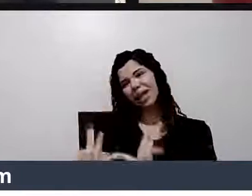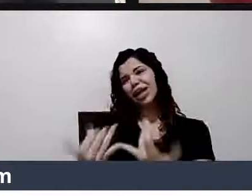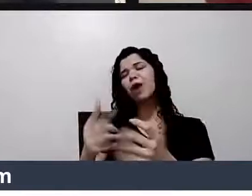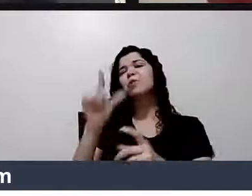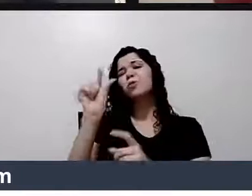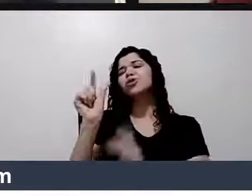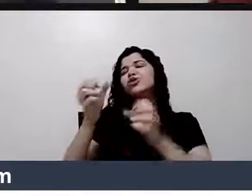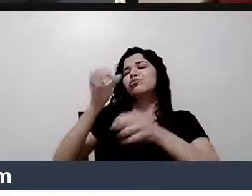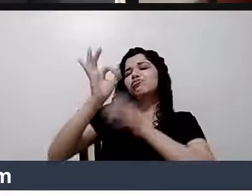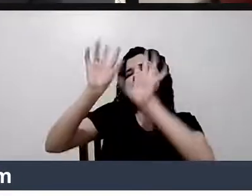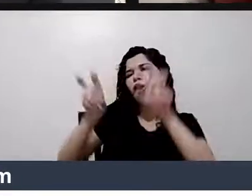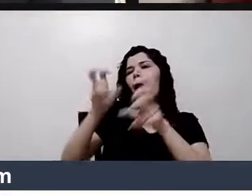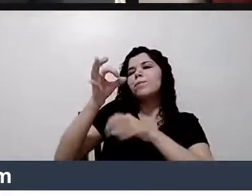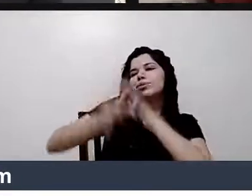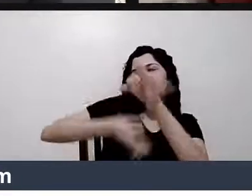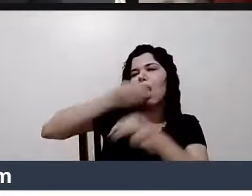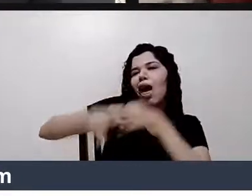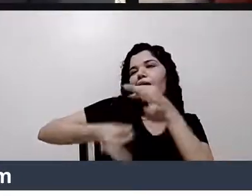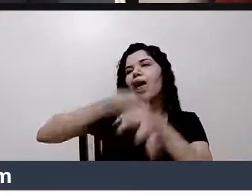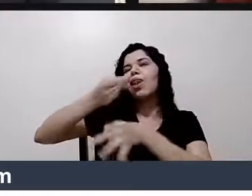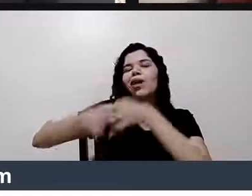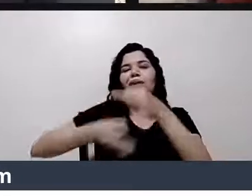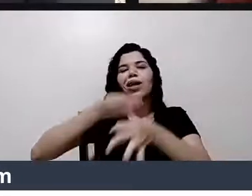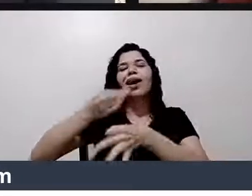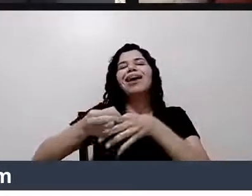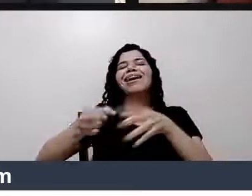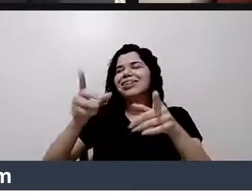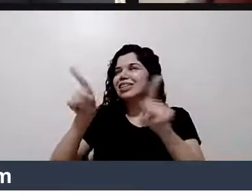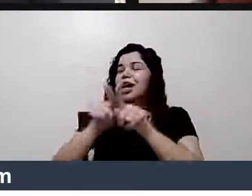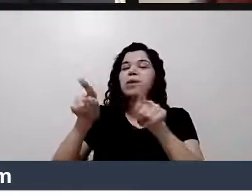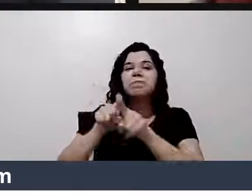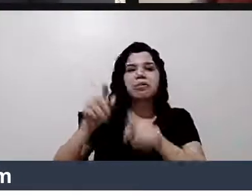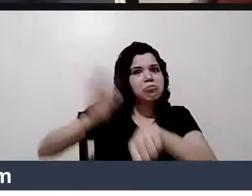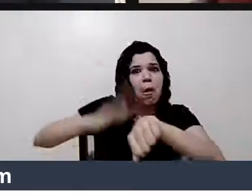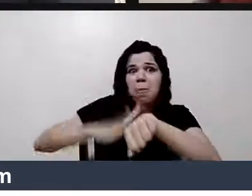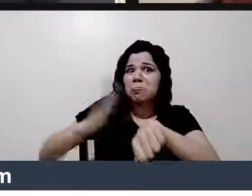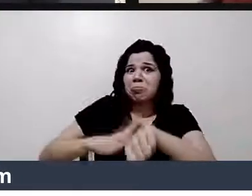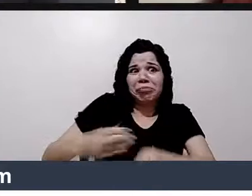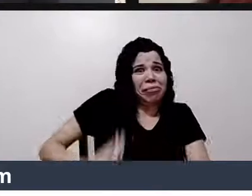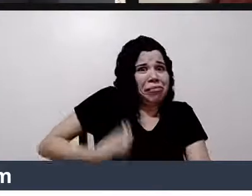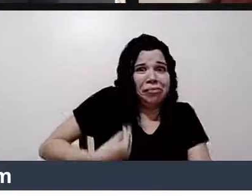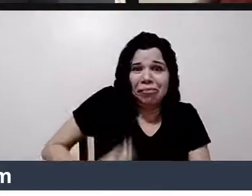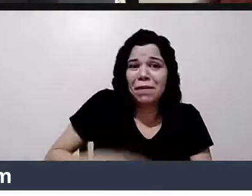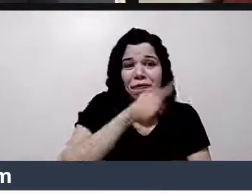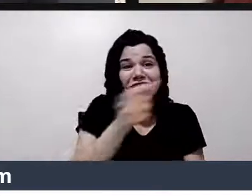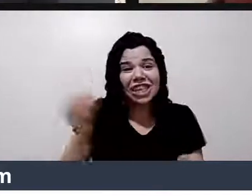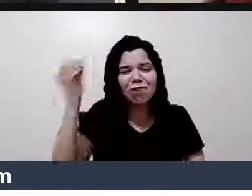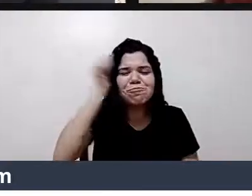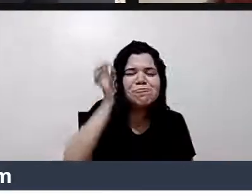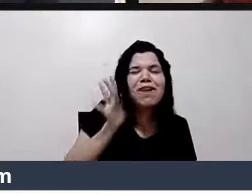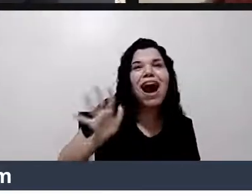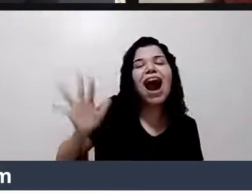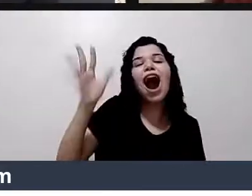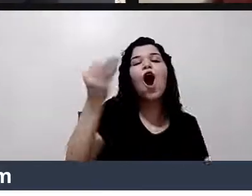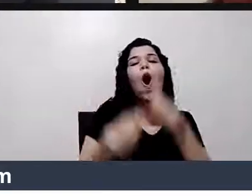Falei um pouquinho de célula. De improviso. Para você poder imaginar o trabalho que dá